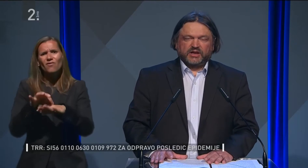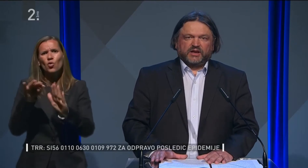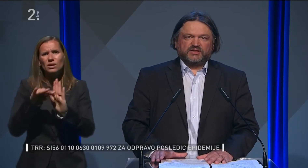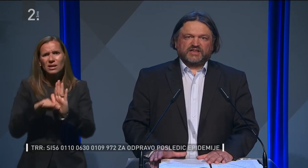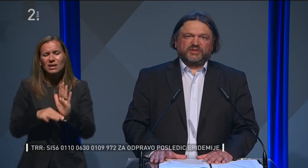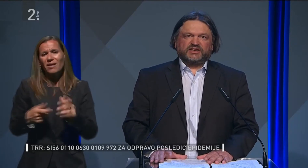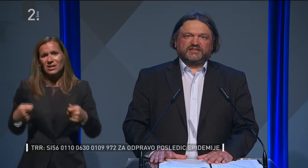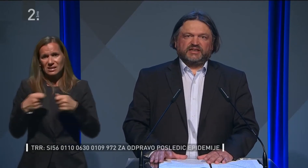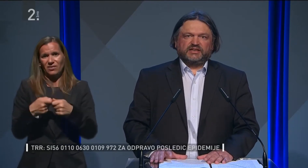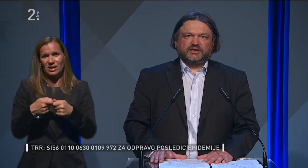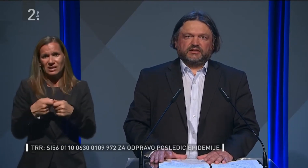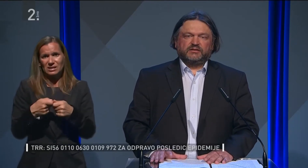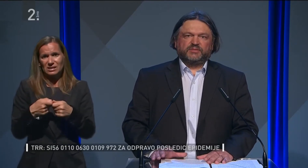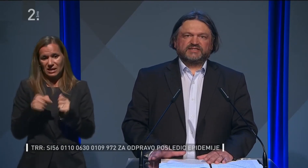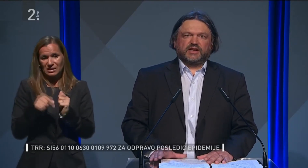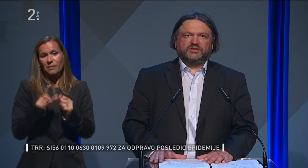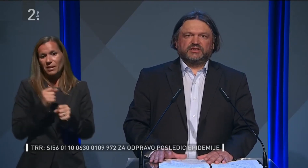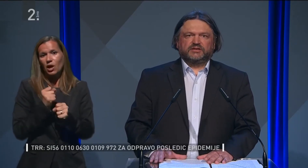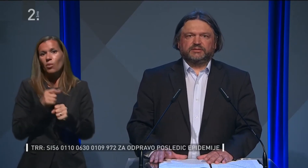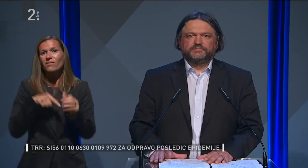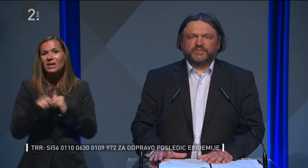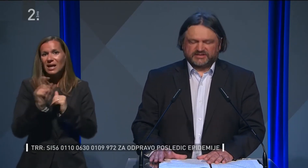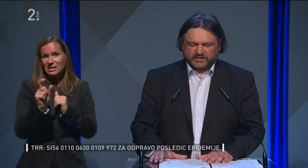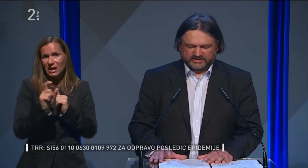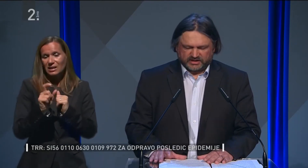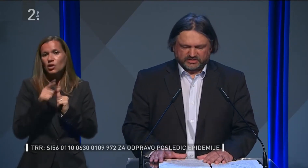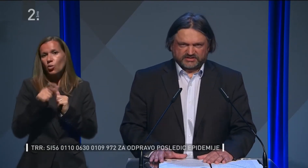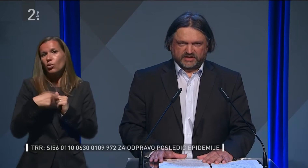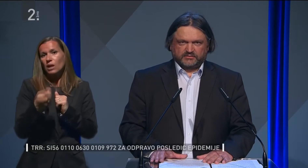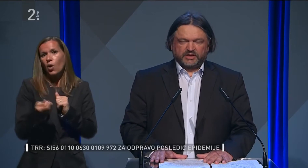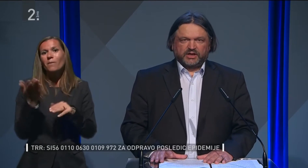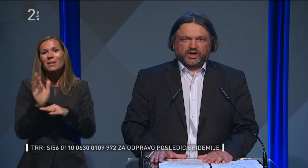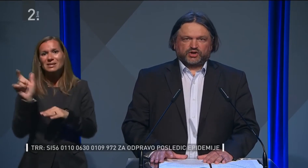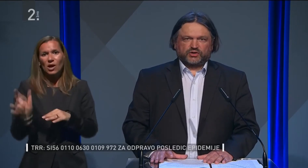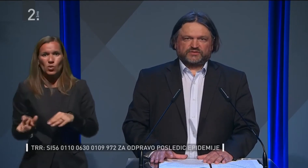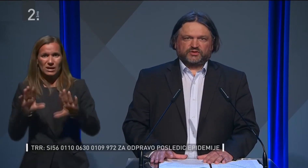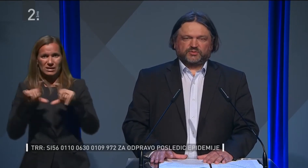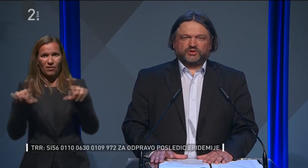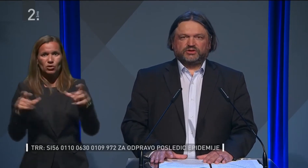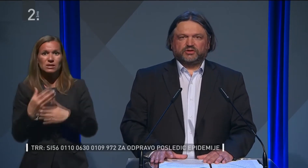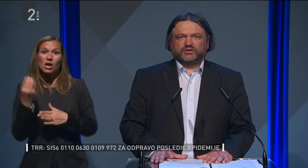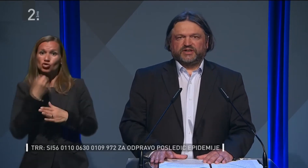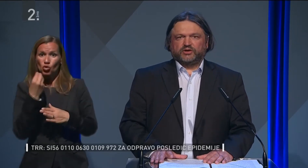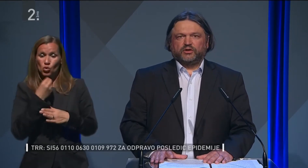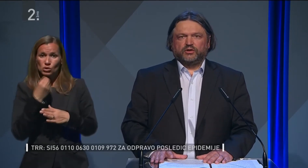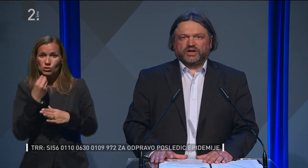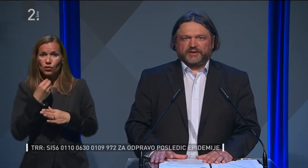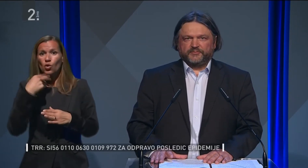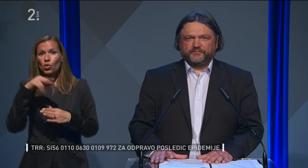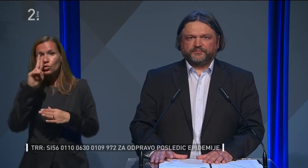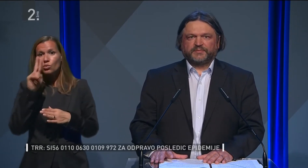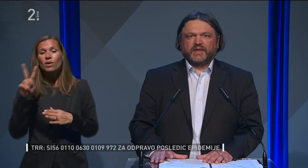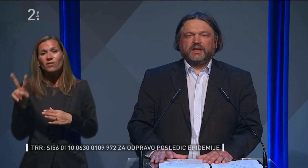zatem v samih razredih predstavnik zavoda za šolstvo, gospod dr. Vinko